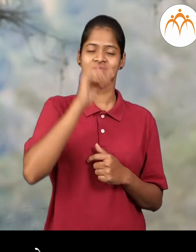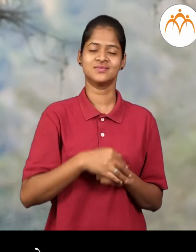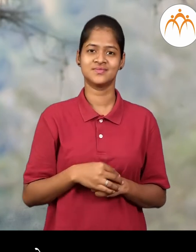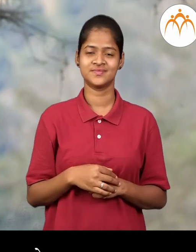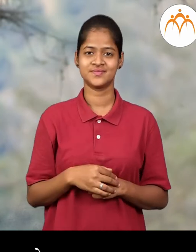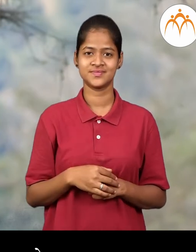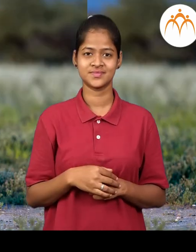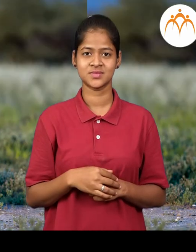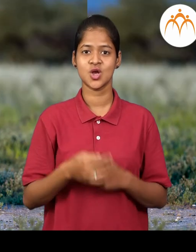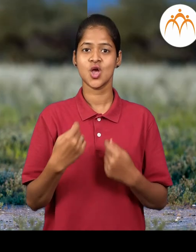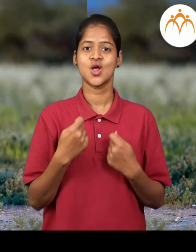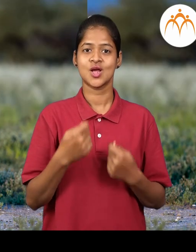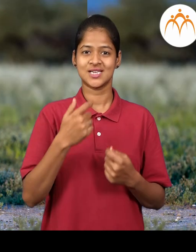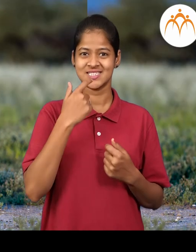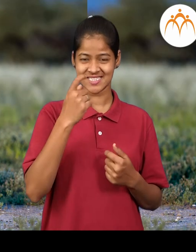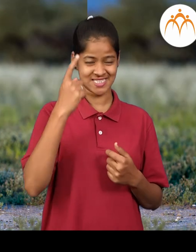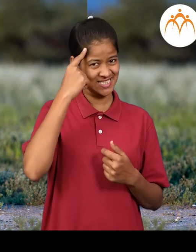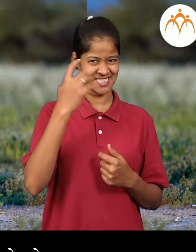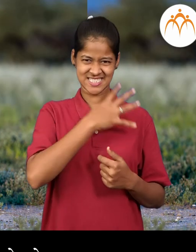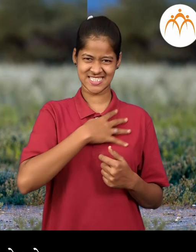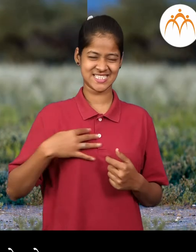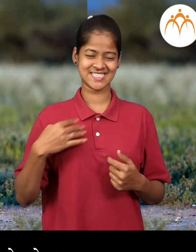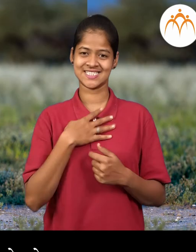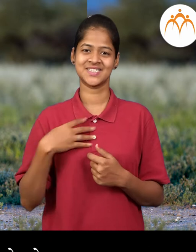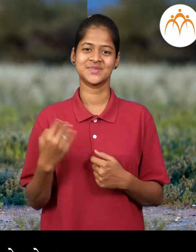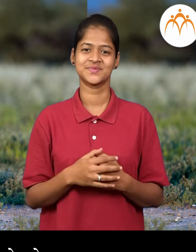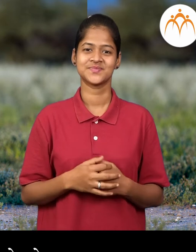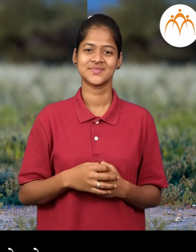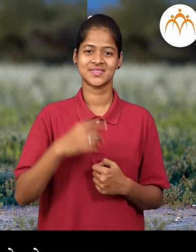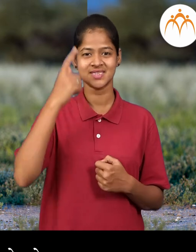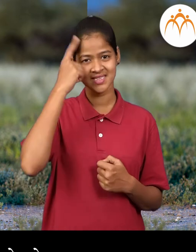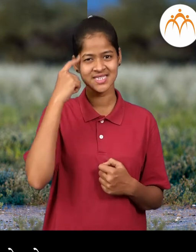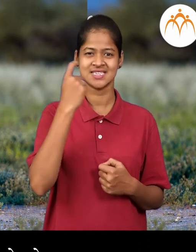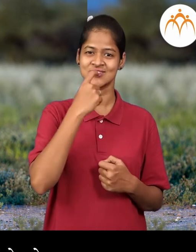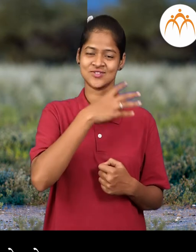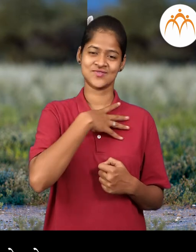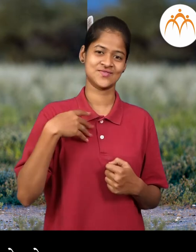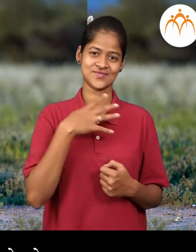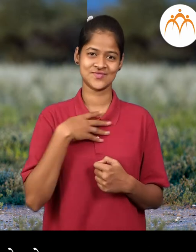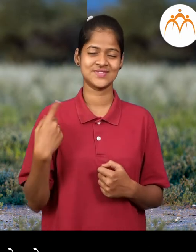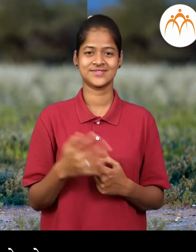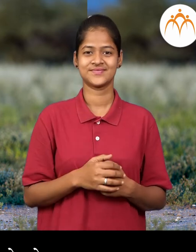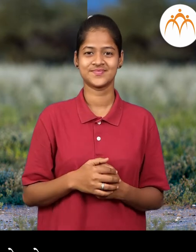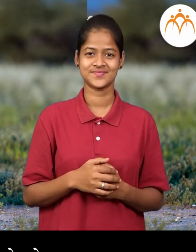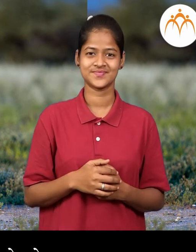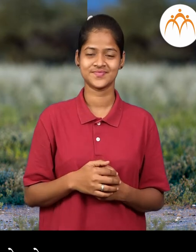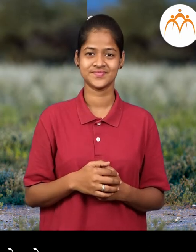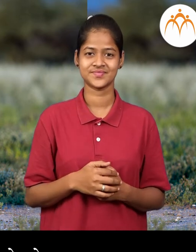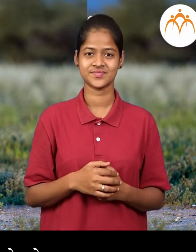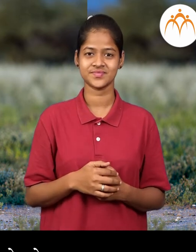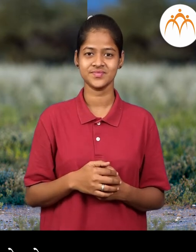जिब्रा जिब्राचा अंगावर काले पांड्रे